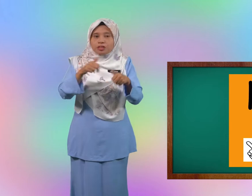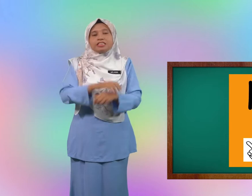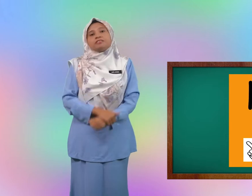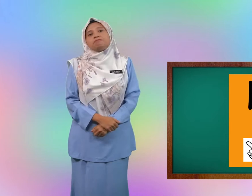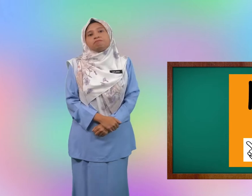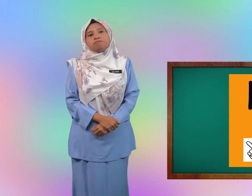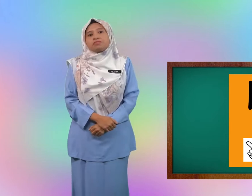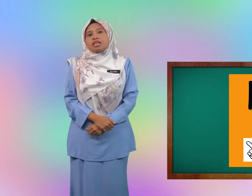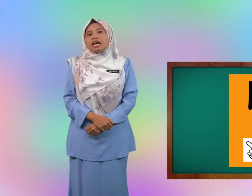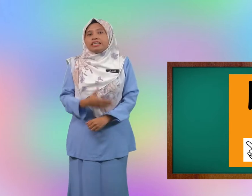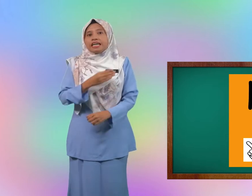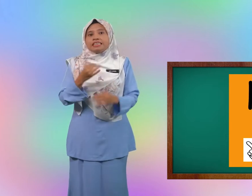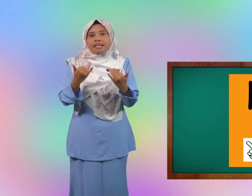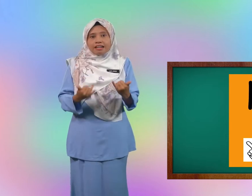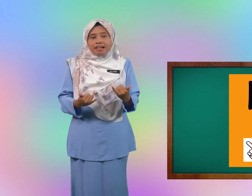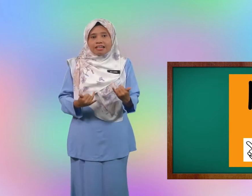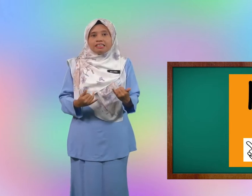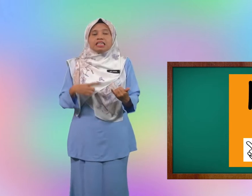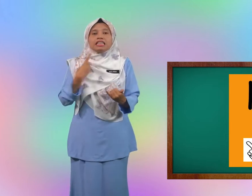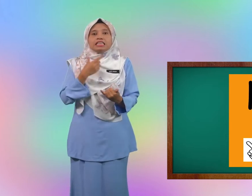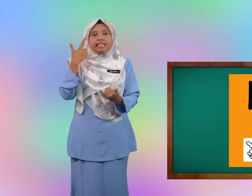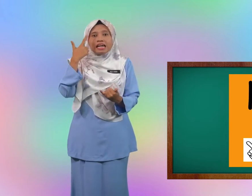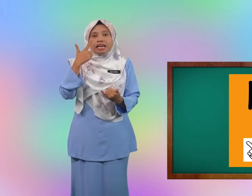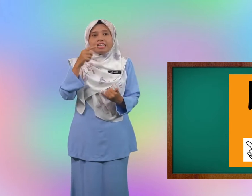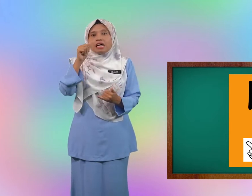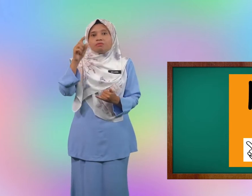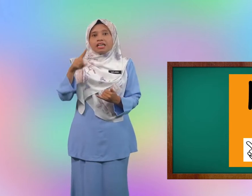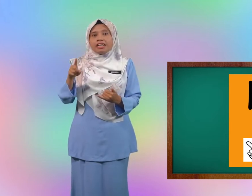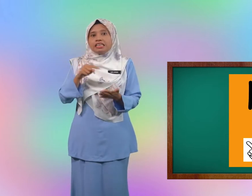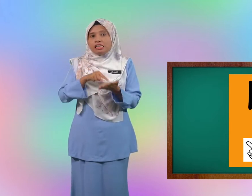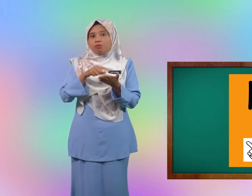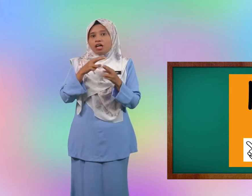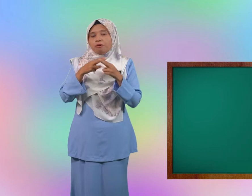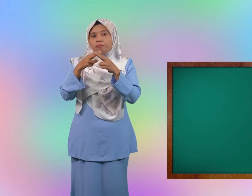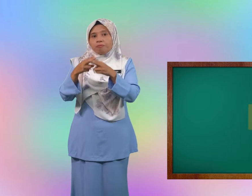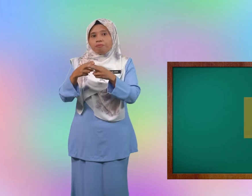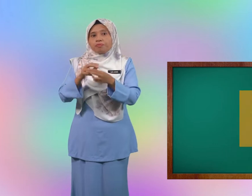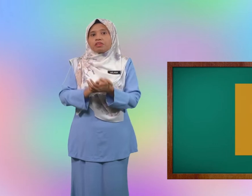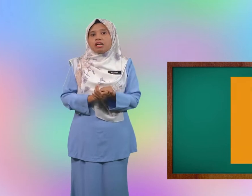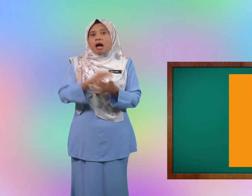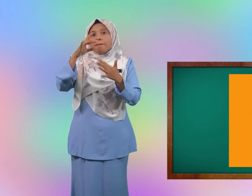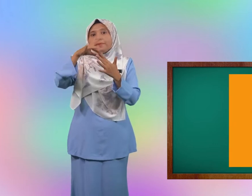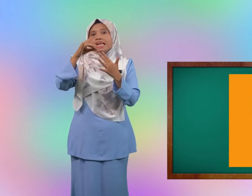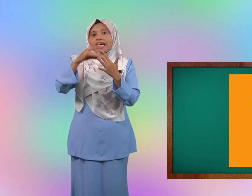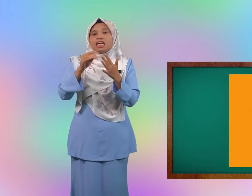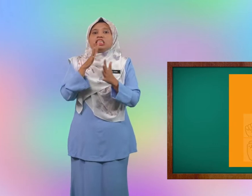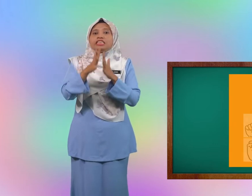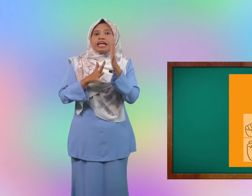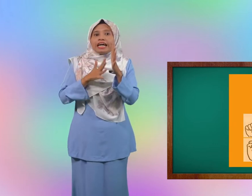dan sekarang kita lihat abjad ini pula pilih isyarat